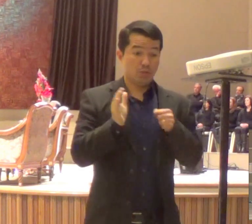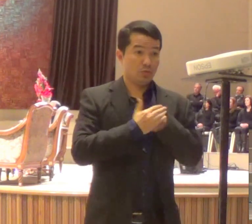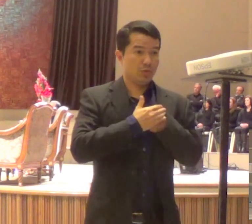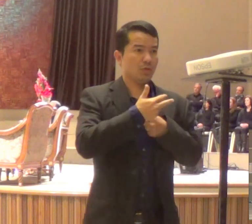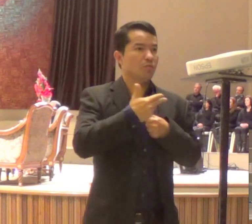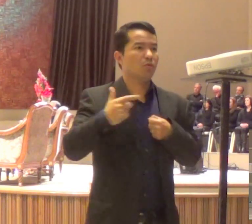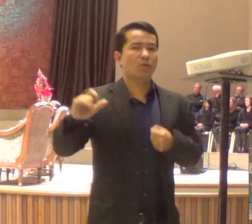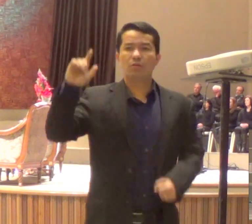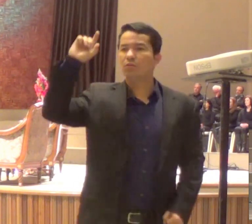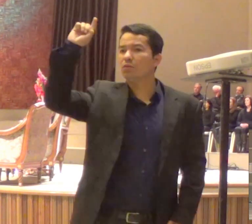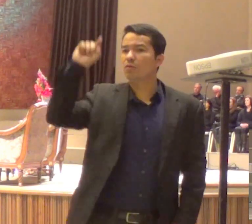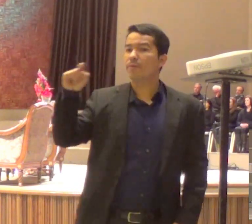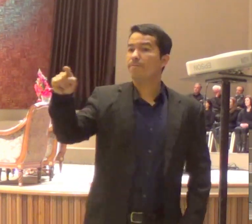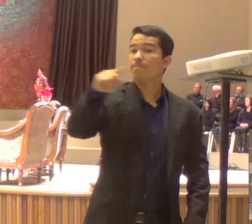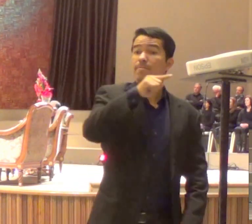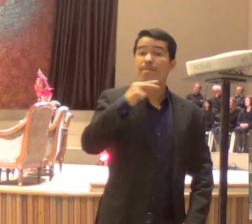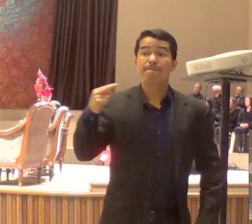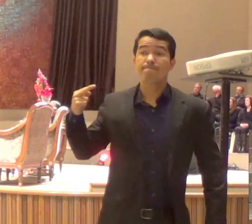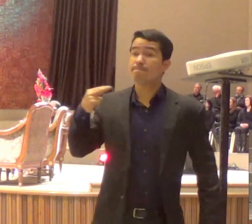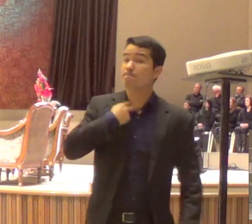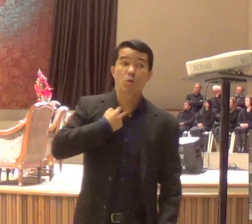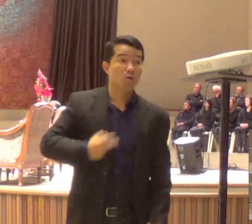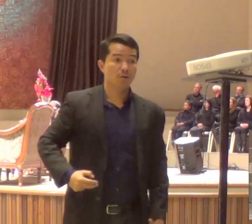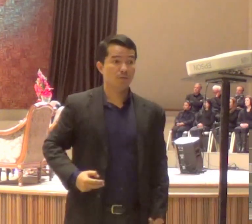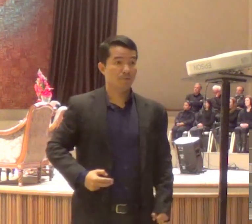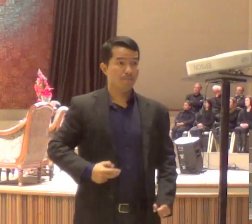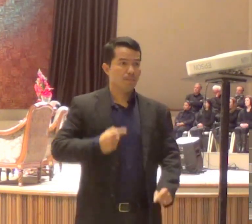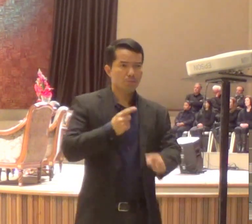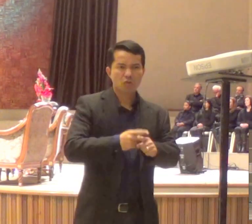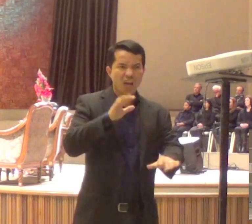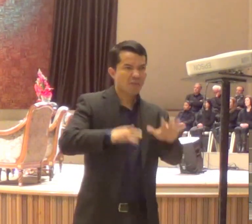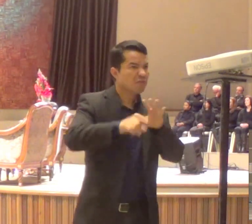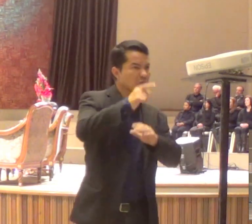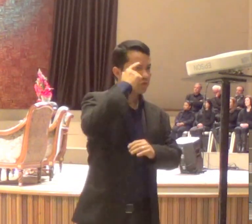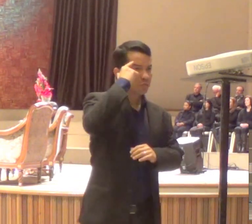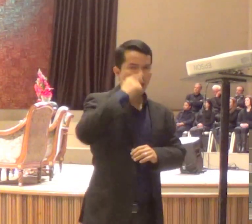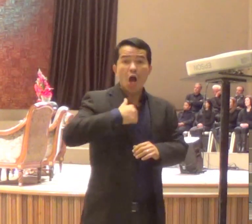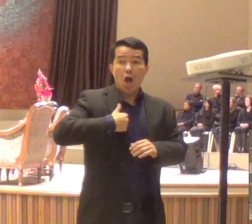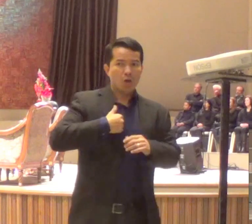no recôndito mais escondido da tua vida, o que Ele está vendo?